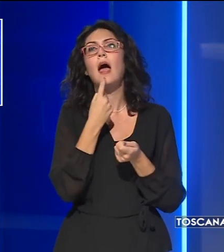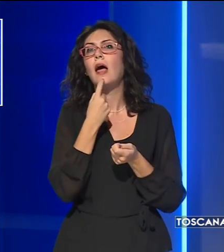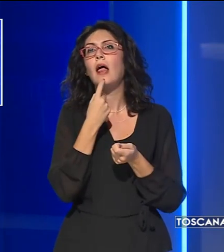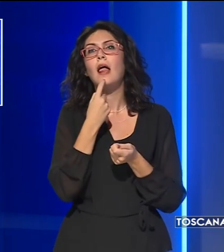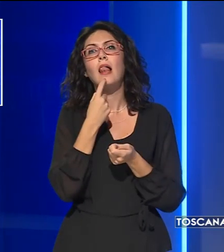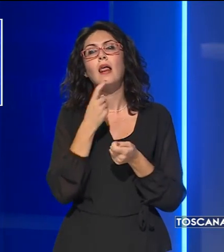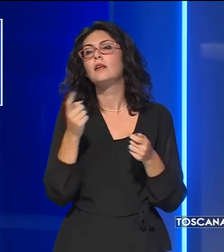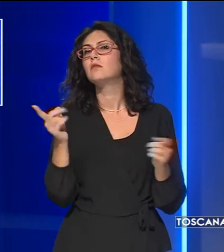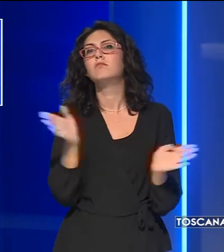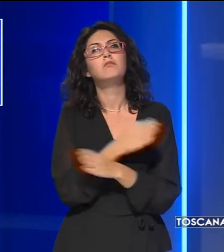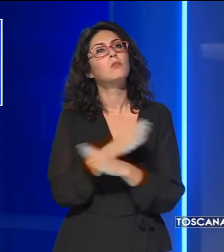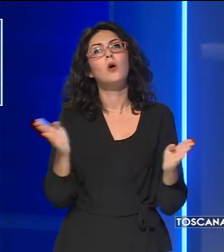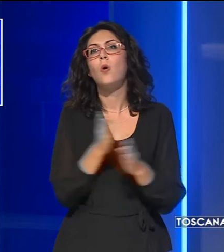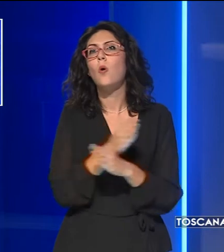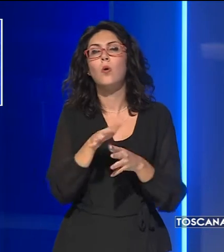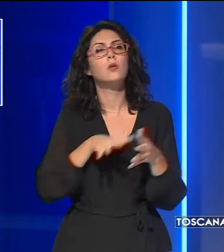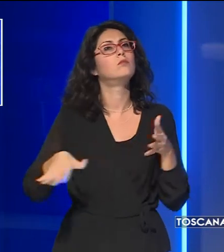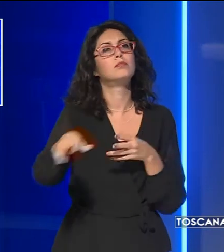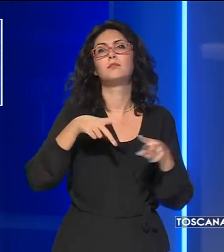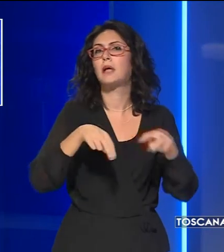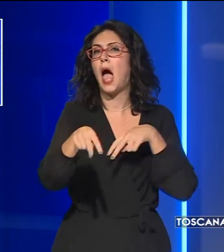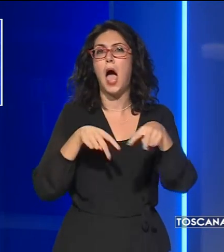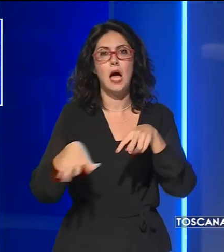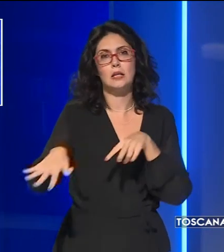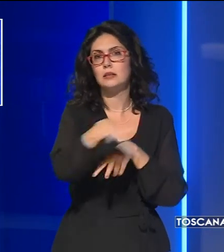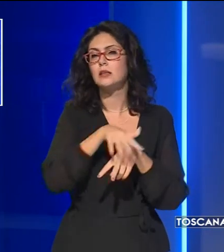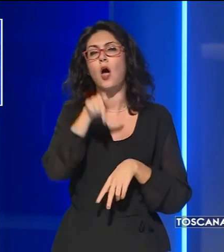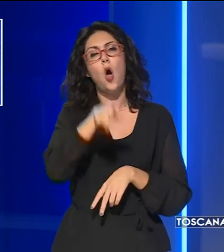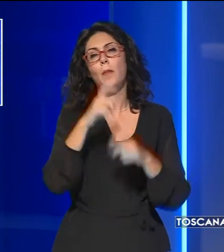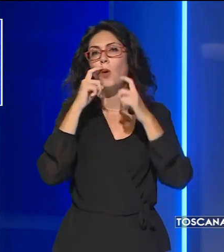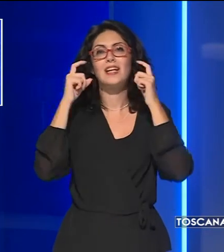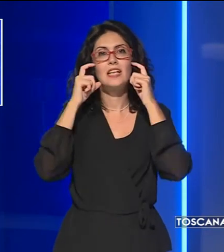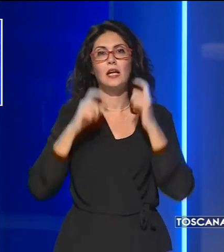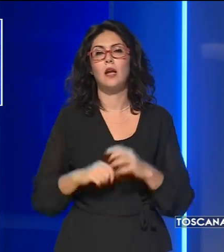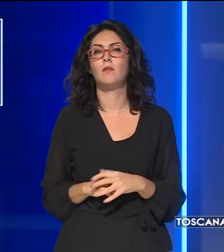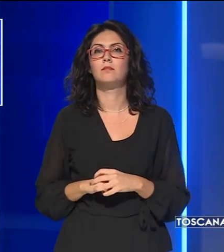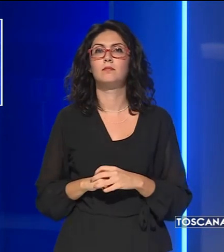determinate strade cittadini.'è quindi l'obbligo di indossare la mascherina.